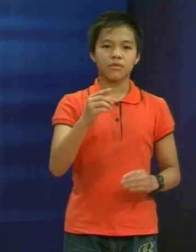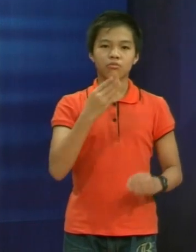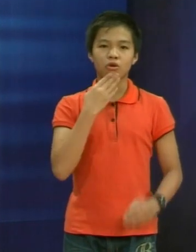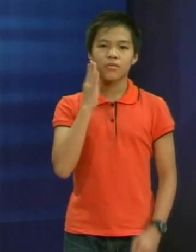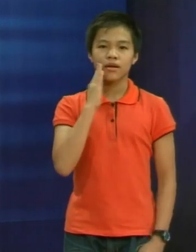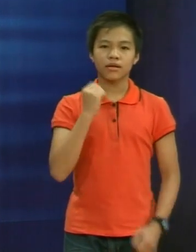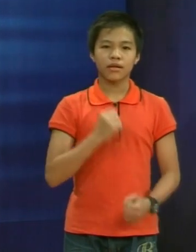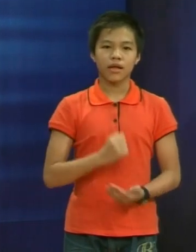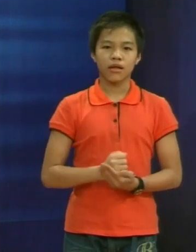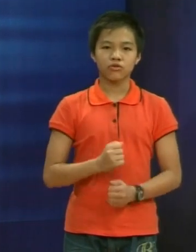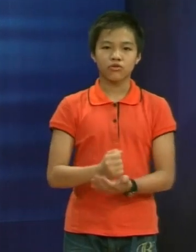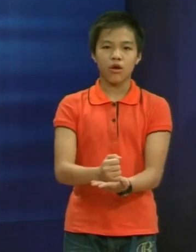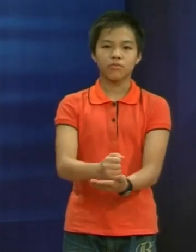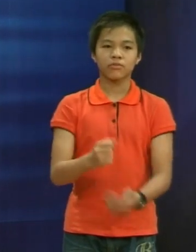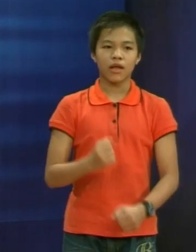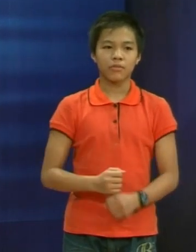Còn bạn ở nhà thì giúp bố mẹ làm những việc gì